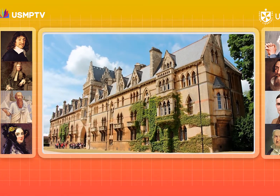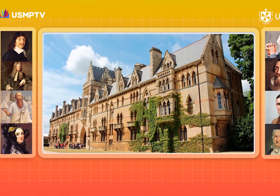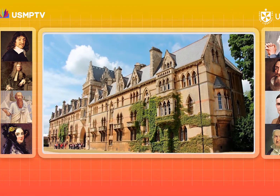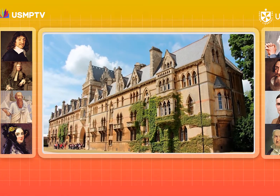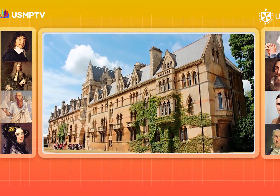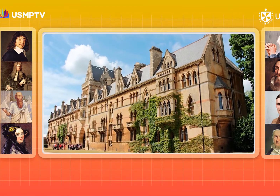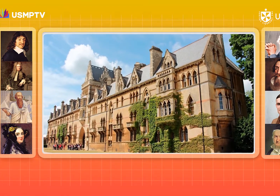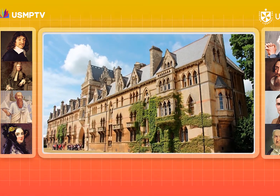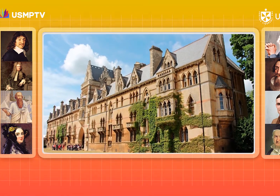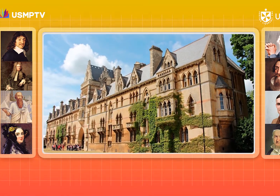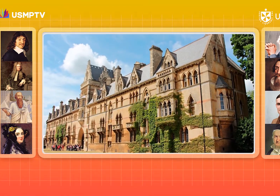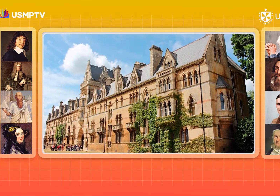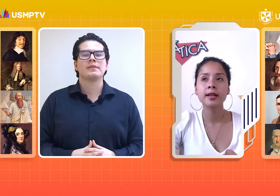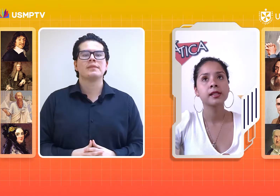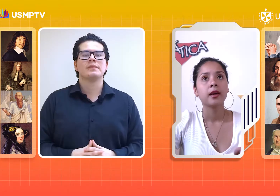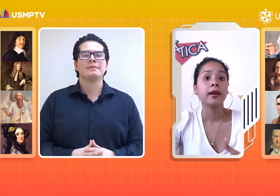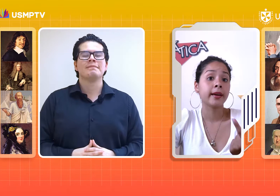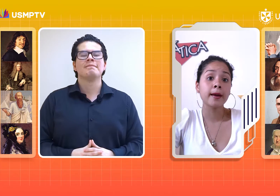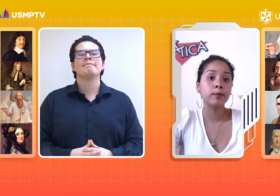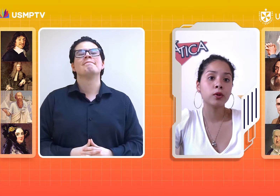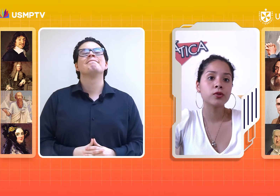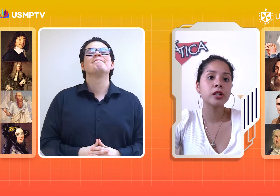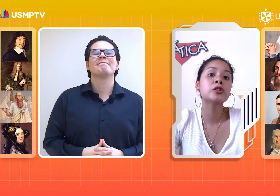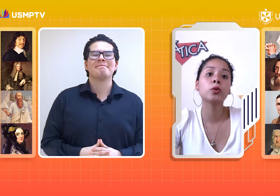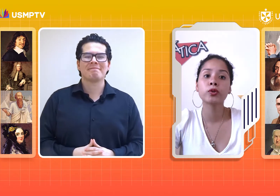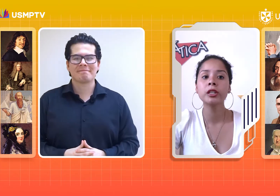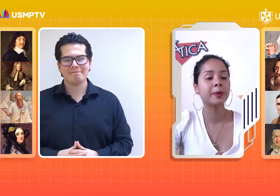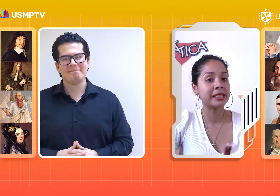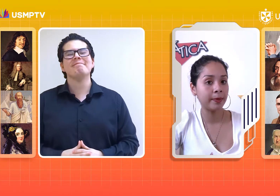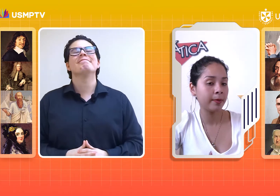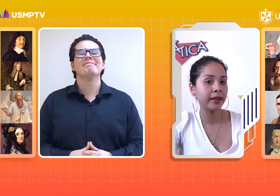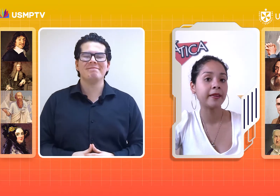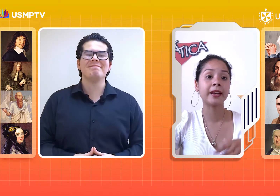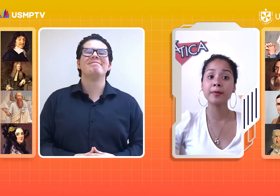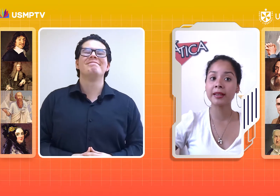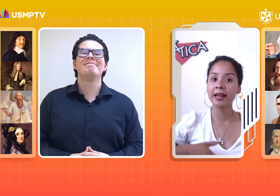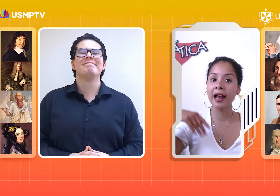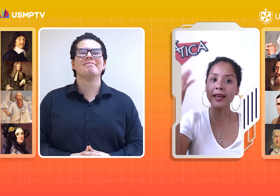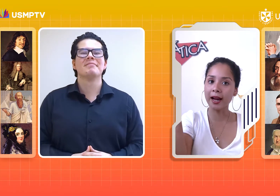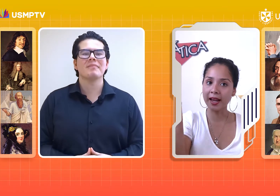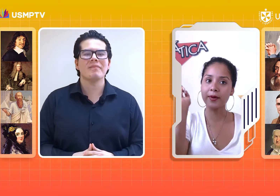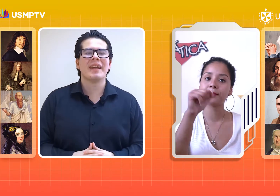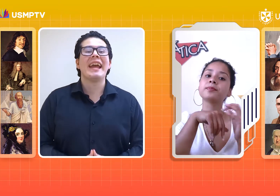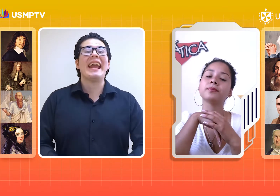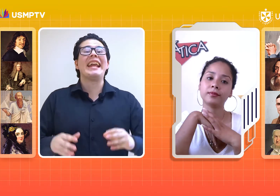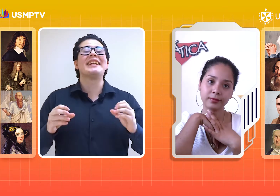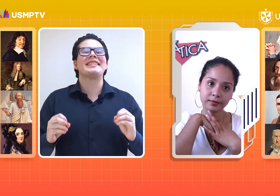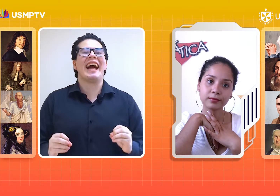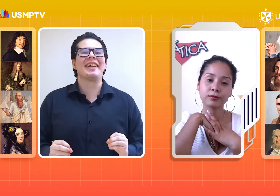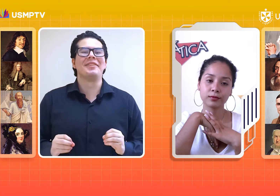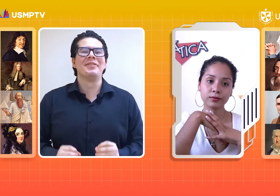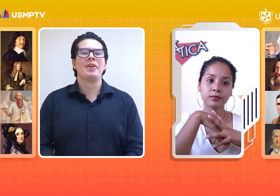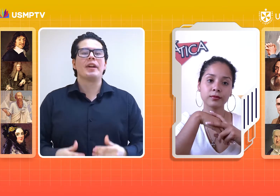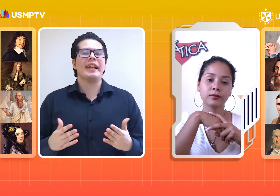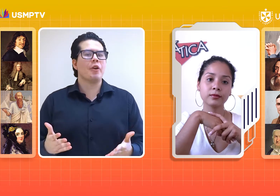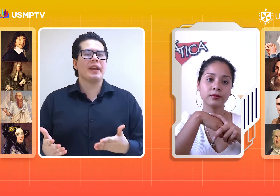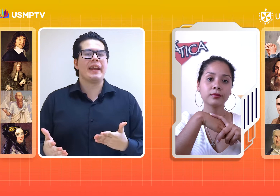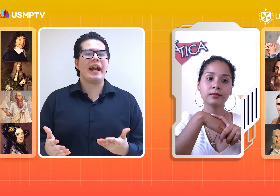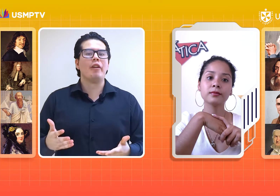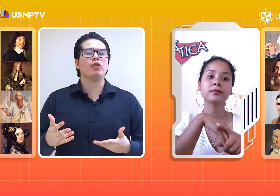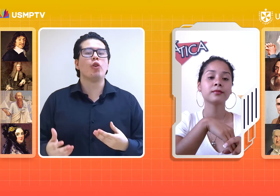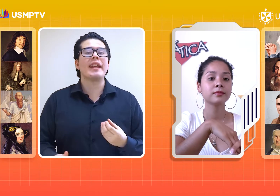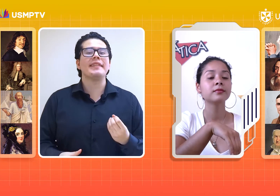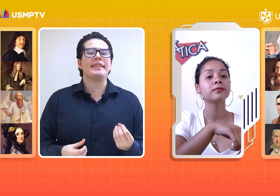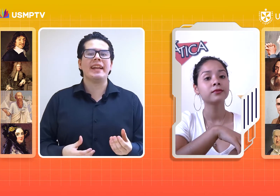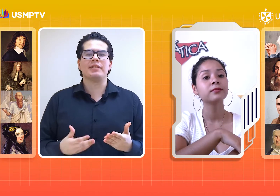Oxford. Allí se pueden encontrar reglas, ejemplos y soluciones principalmente de aritmética y álgebra. ¡Exacto! Claro